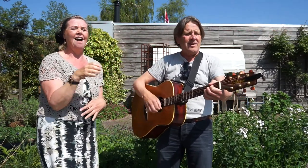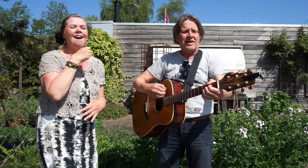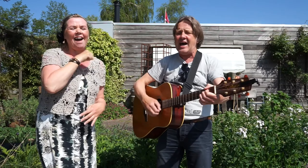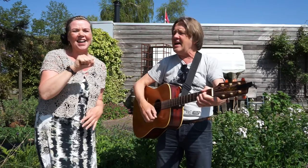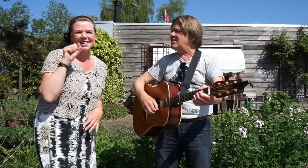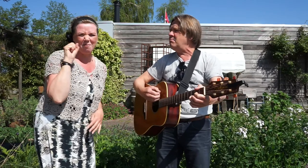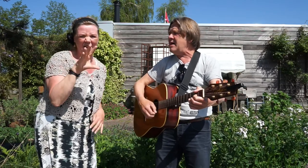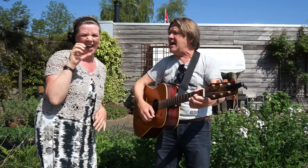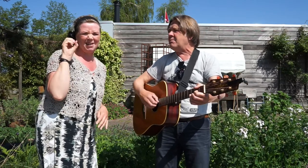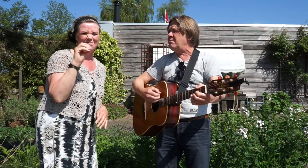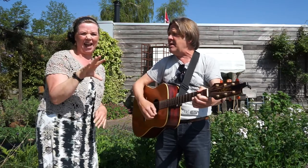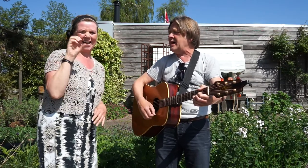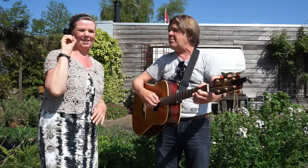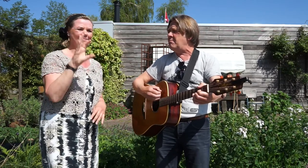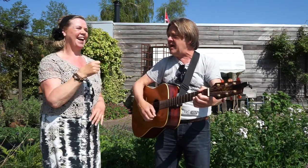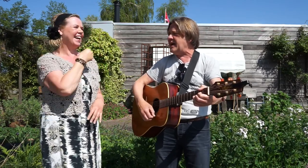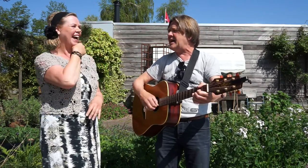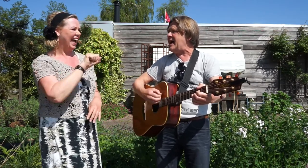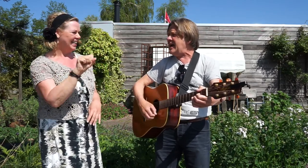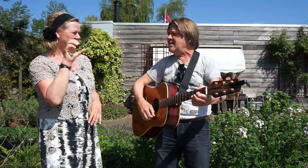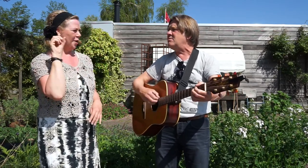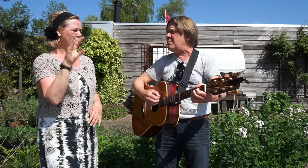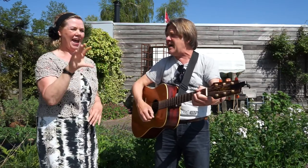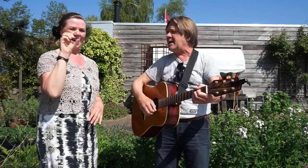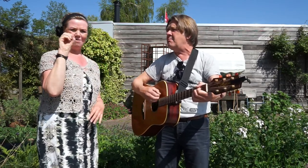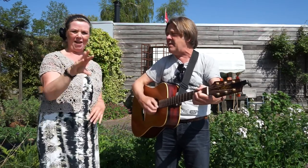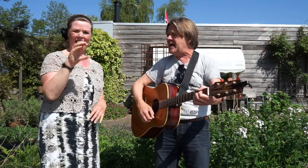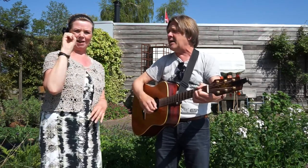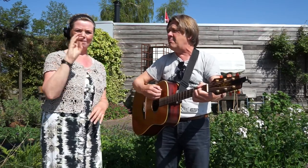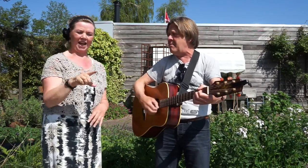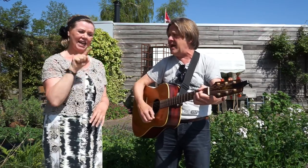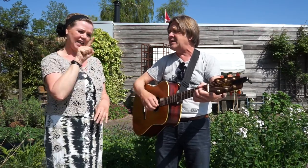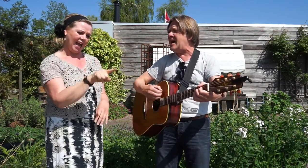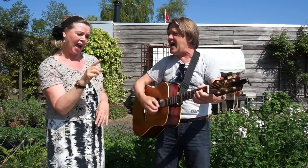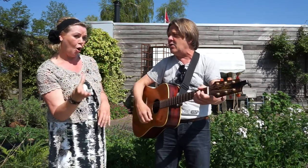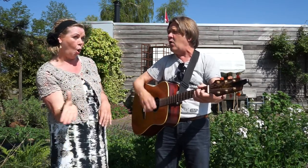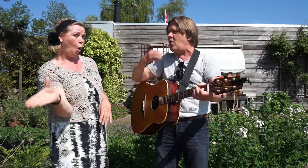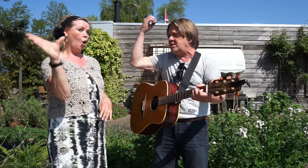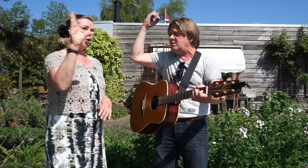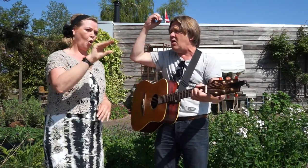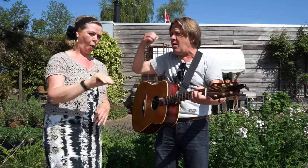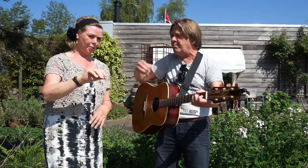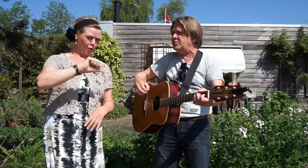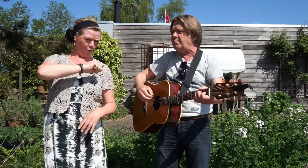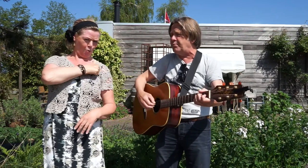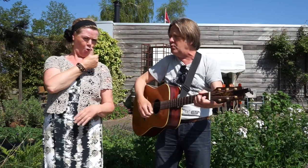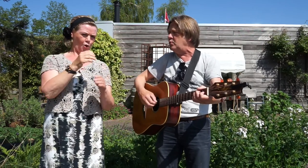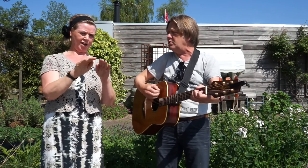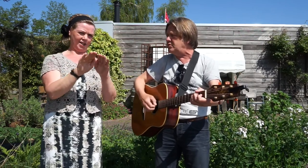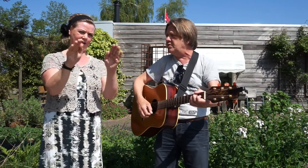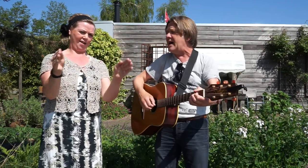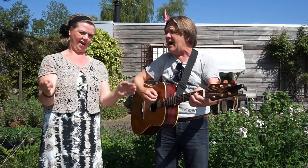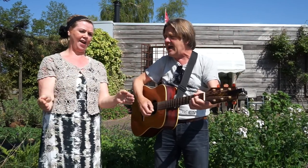Geitje Mek, Mek, Mek. Geitje Mek, Mek, Mek. Jij hoort op de boerderij.